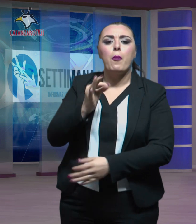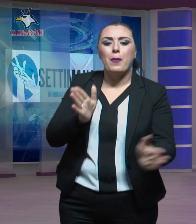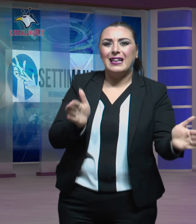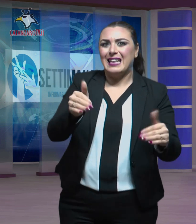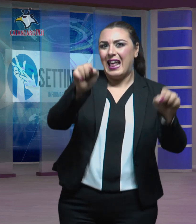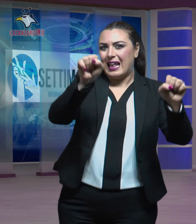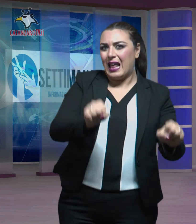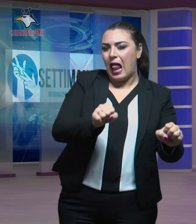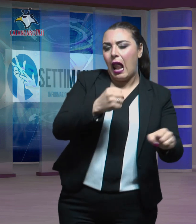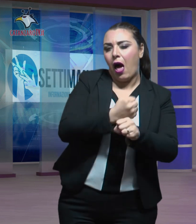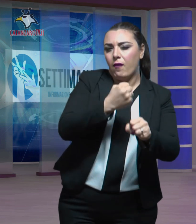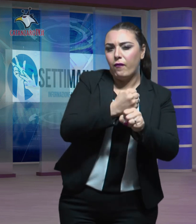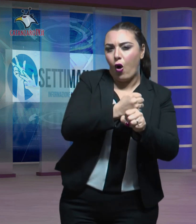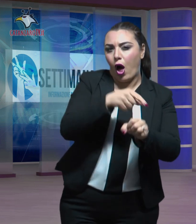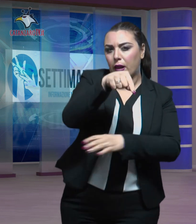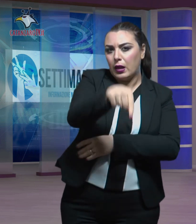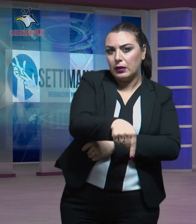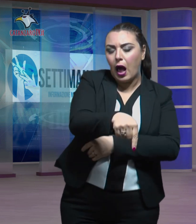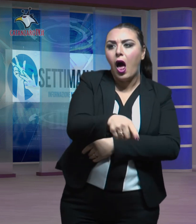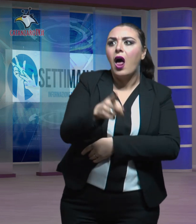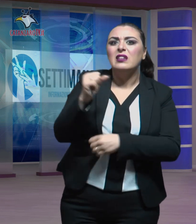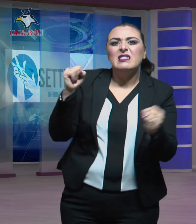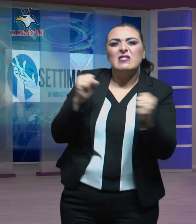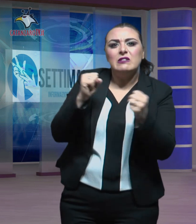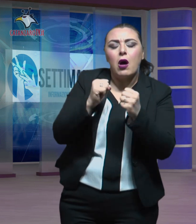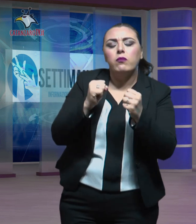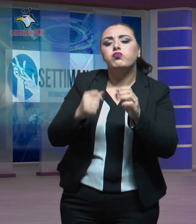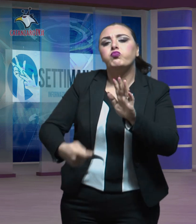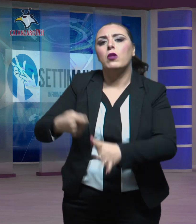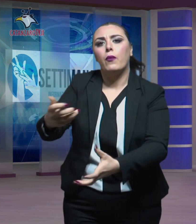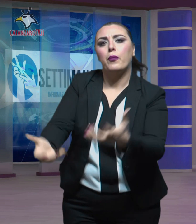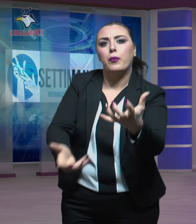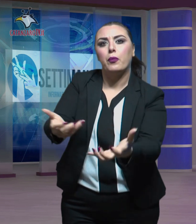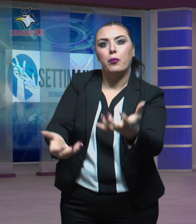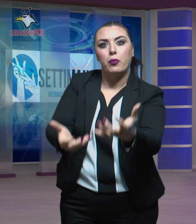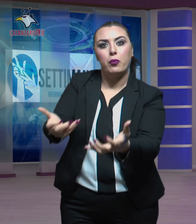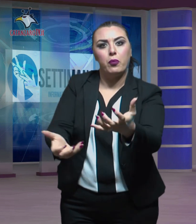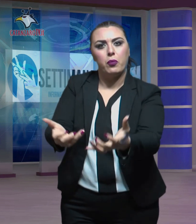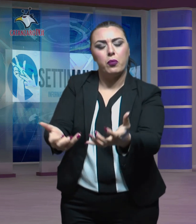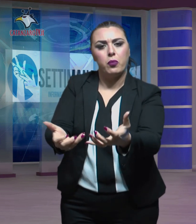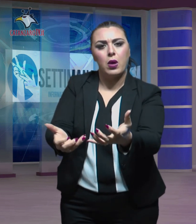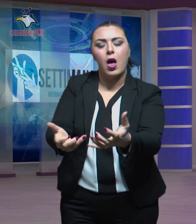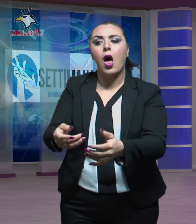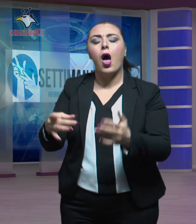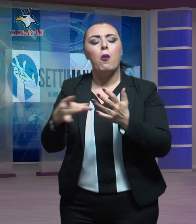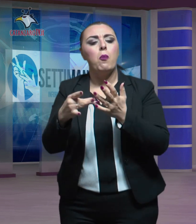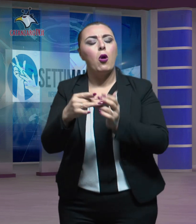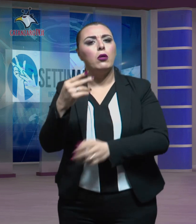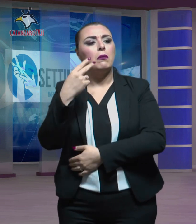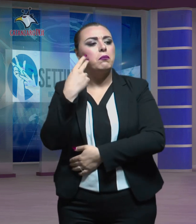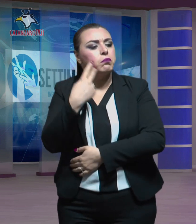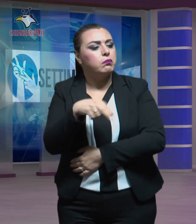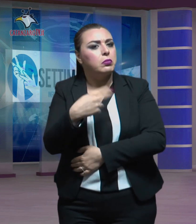lavori domestici si era chiuso in un garage a causa del freddo. La moglie non